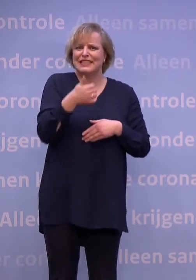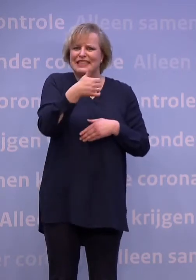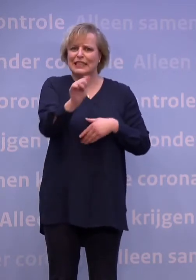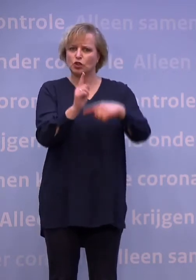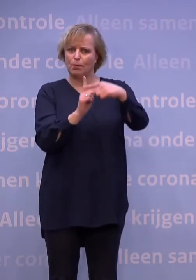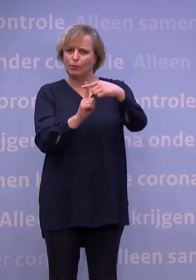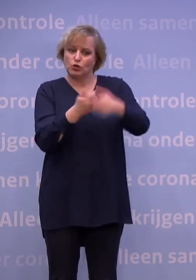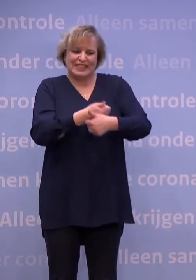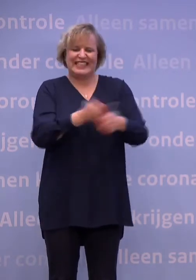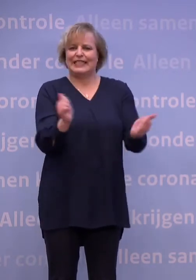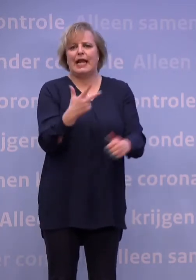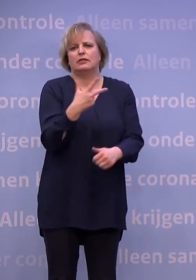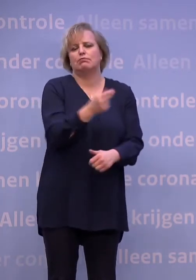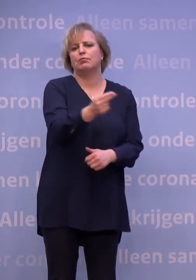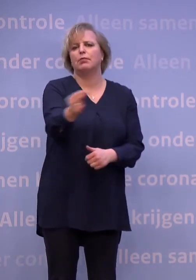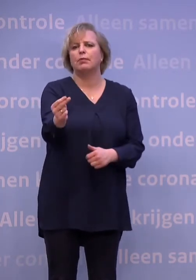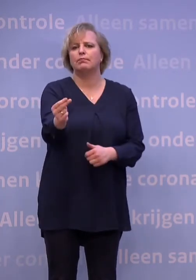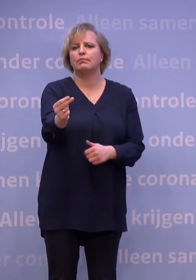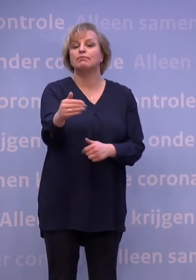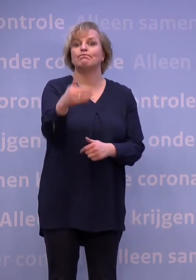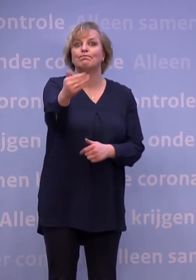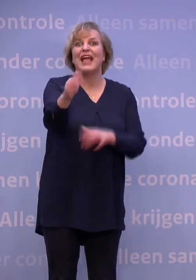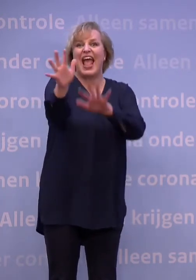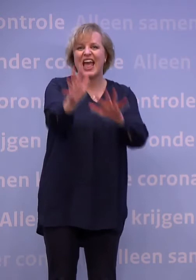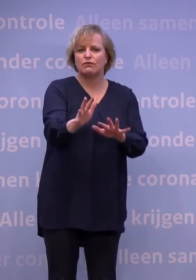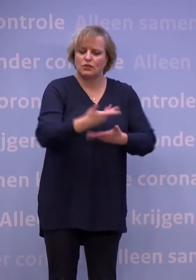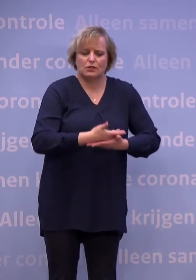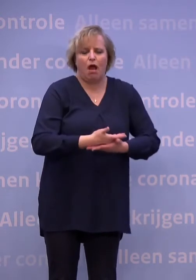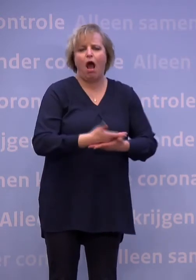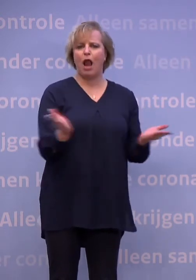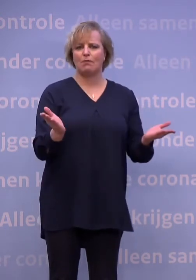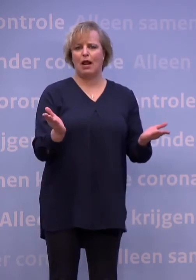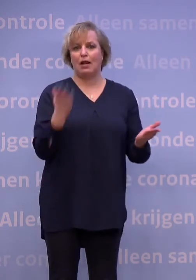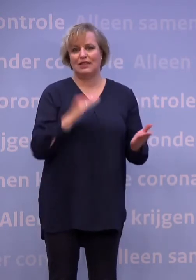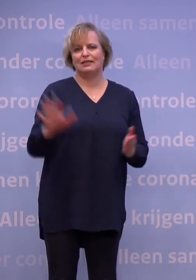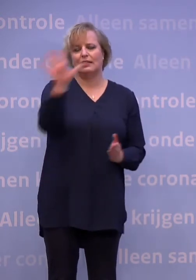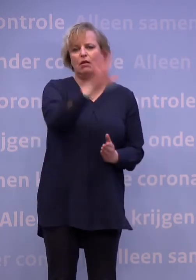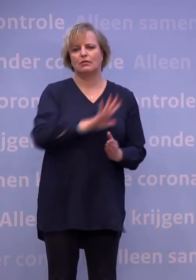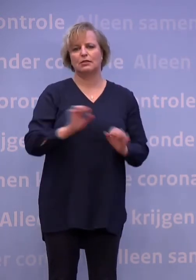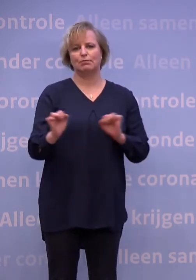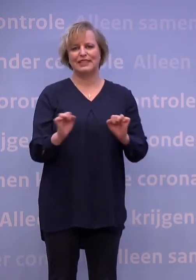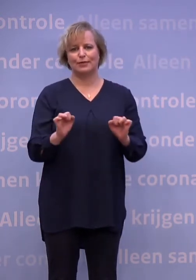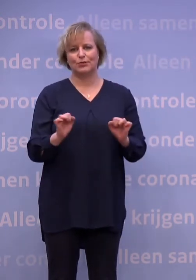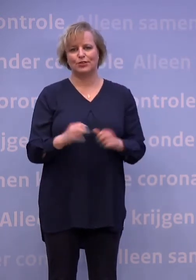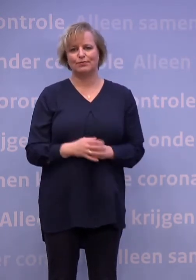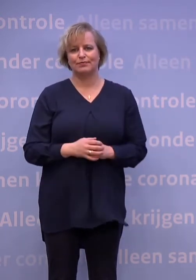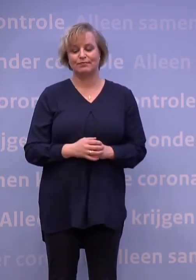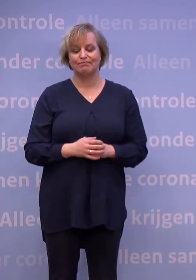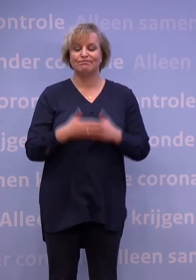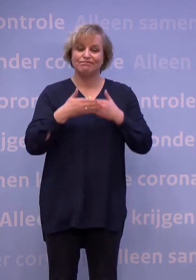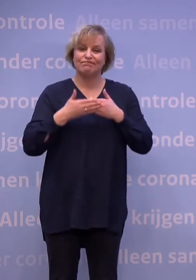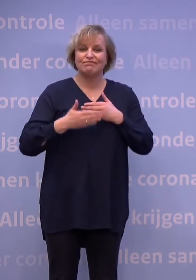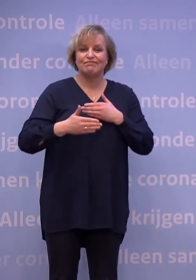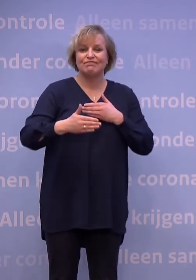gevaccineerd zijn en is in de herfst het hele land beschermd. De komende maanden zullen we het moeten